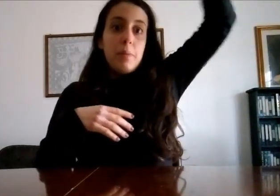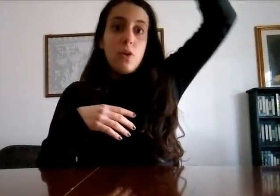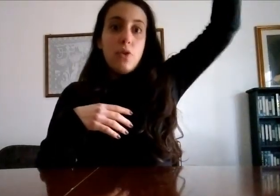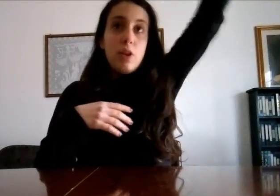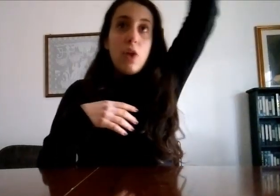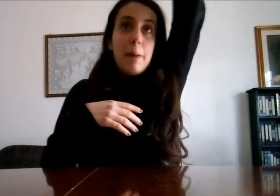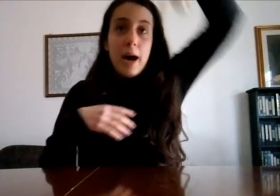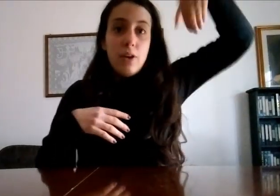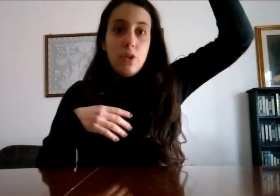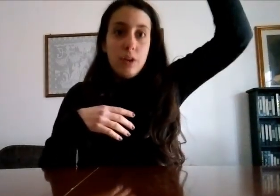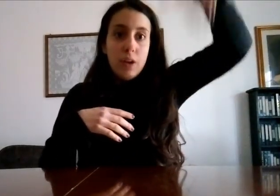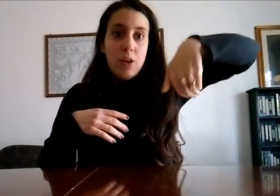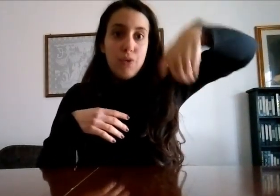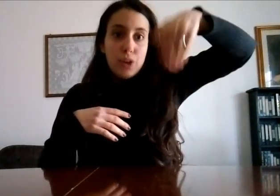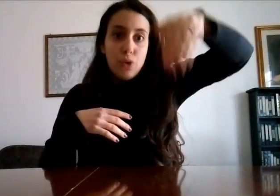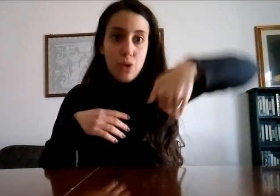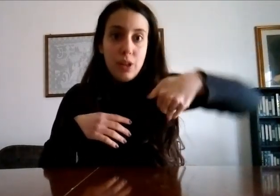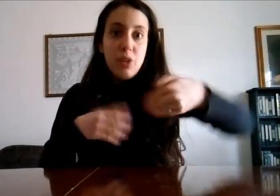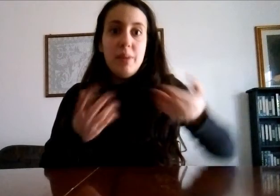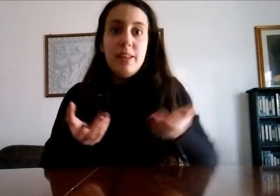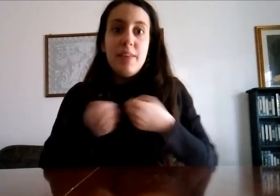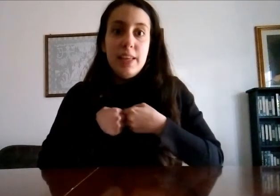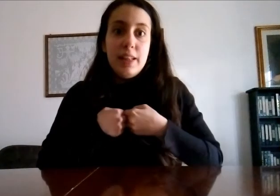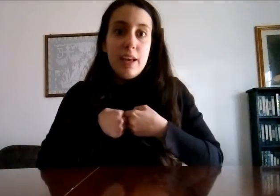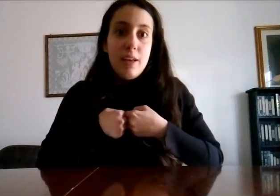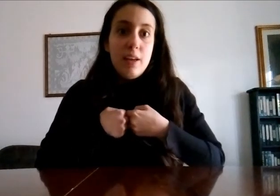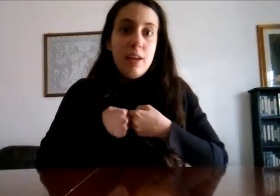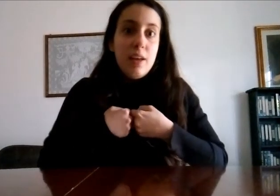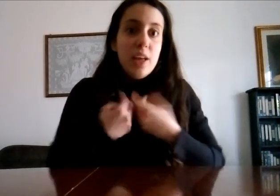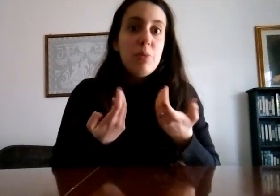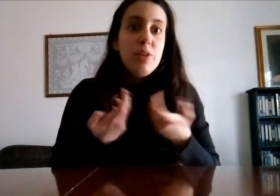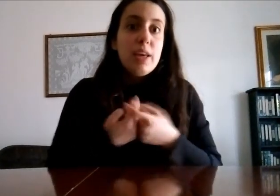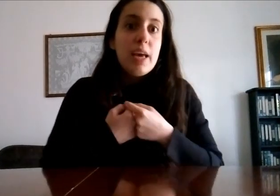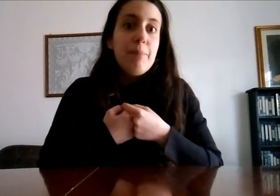così con la mano fatto così come dire venite dopodiché